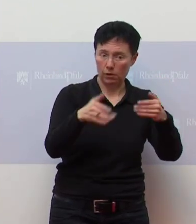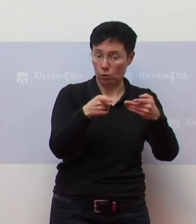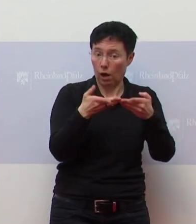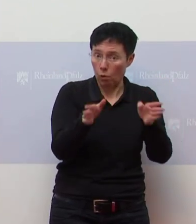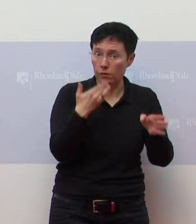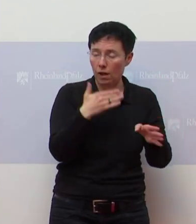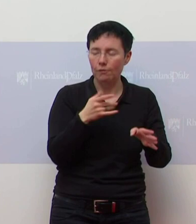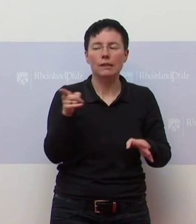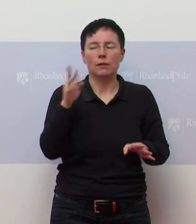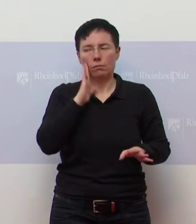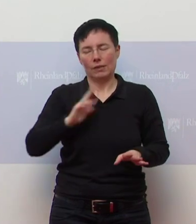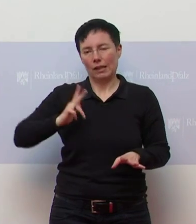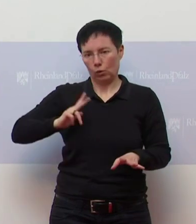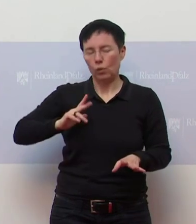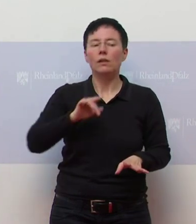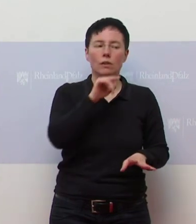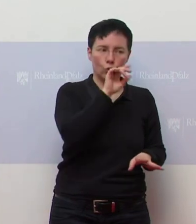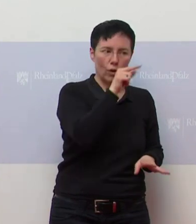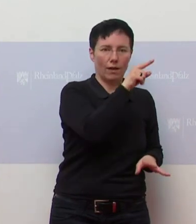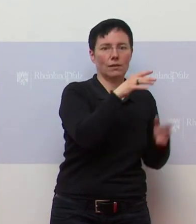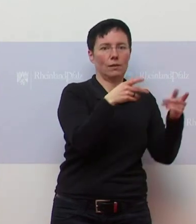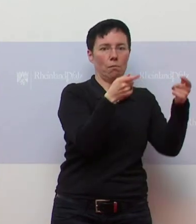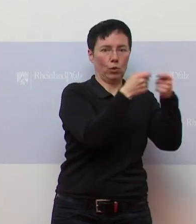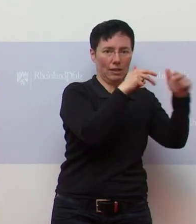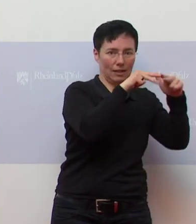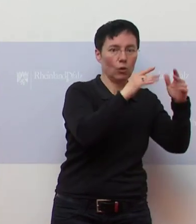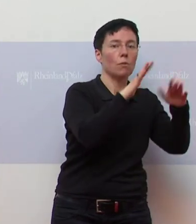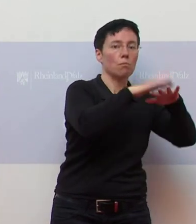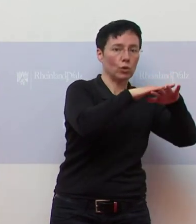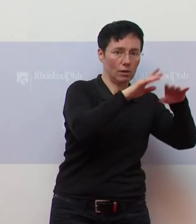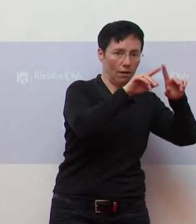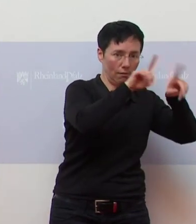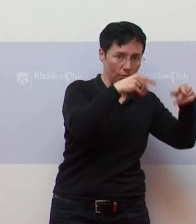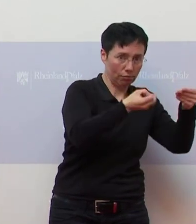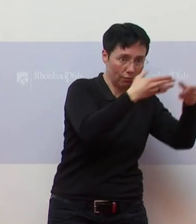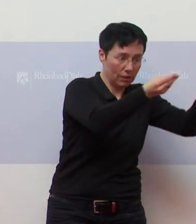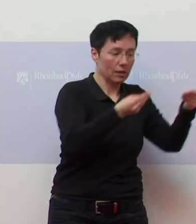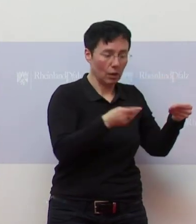Fragen geklärt sein. Und dann werden wir sie natürlich sofort auch informieren über diese Schritte.